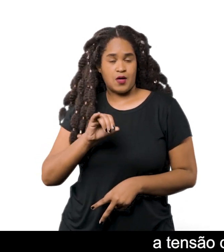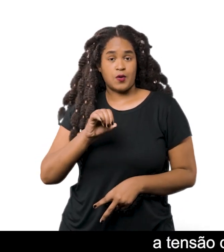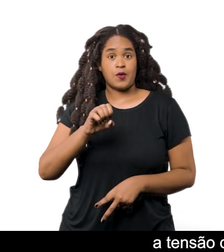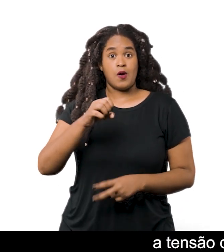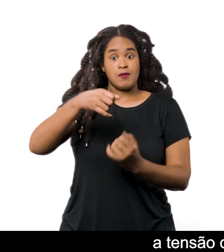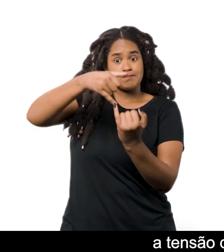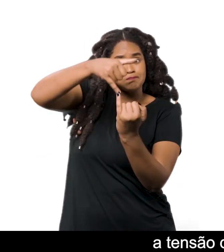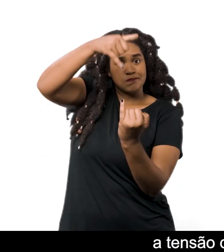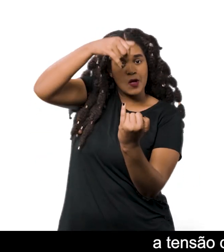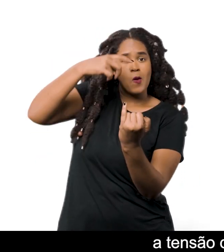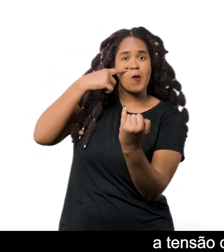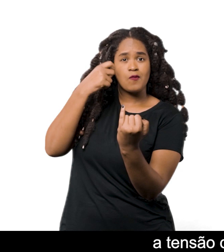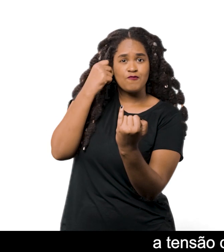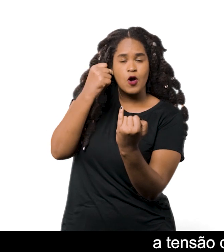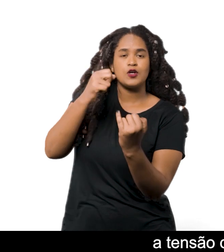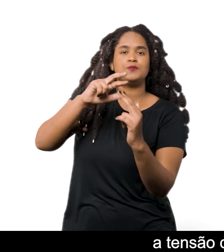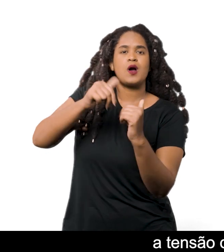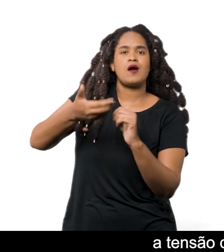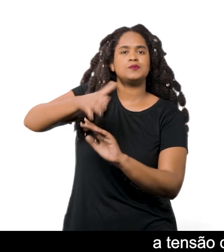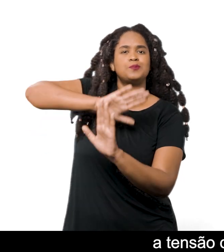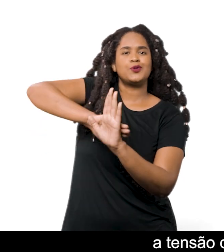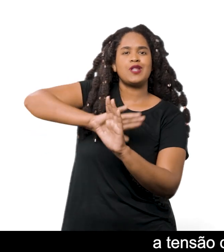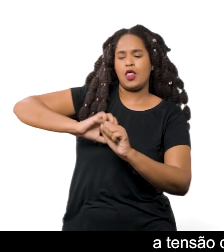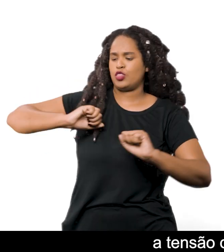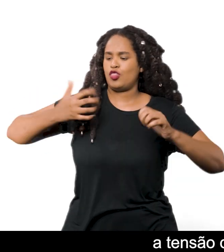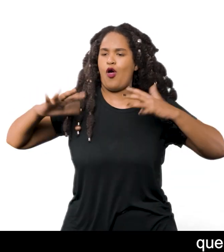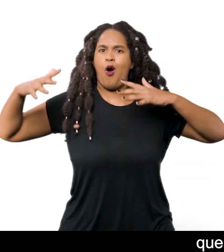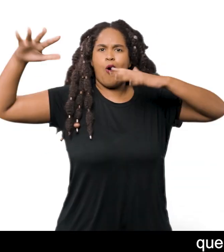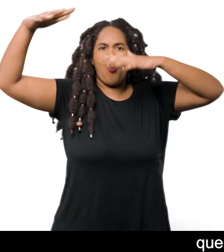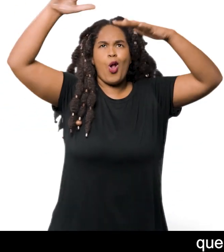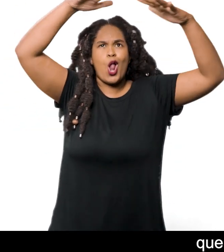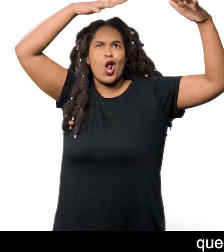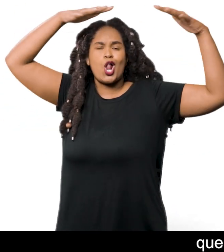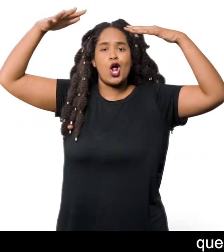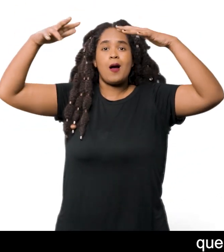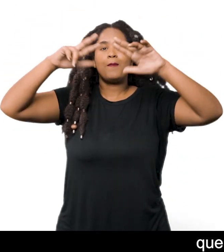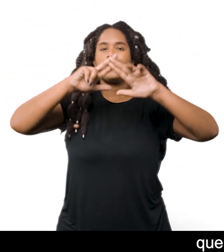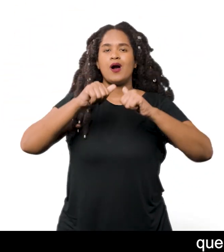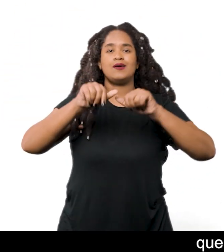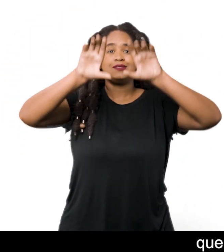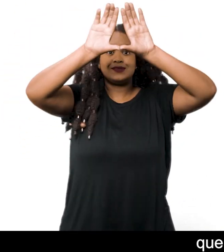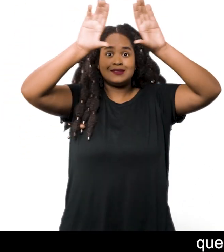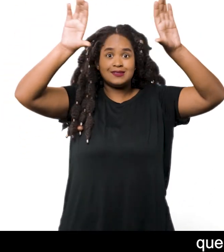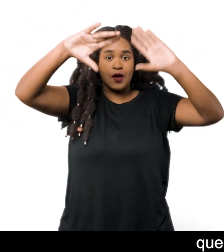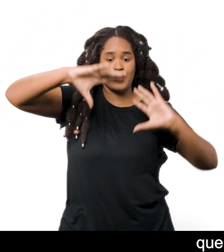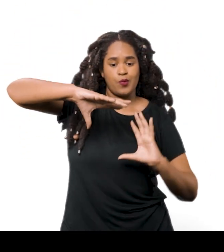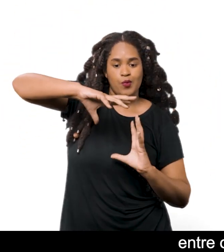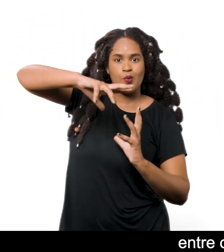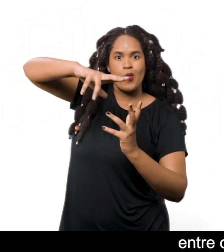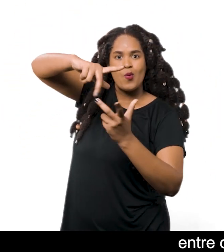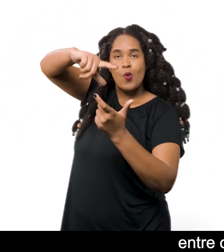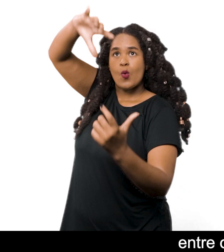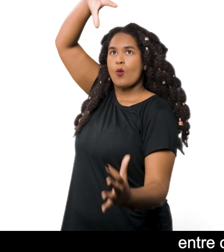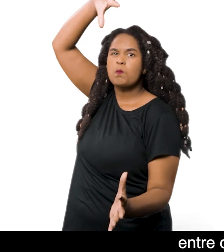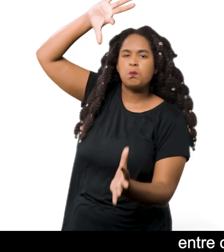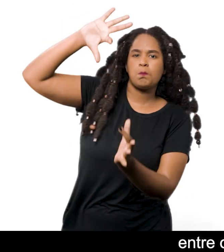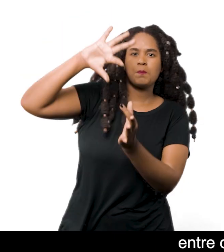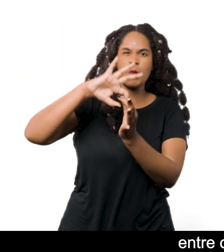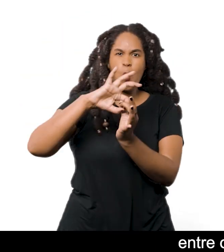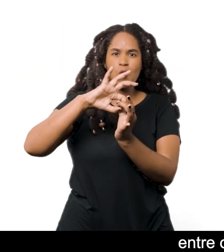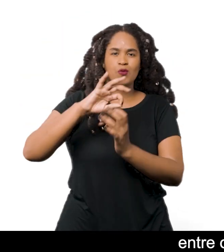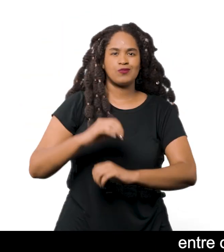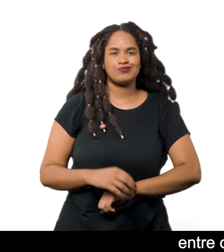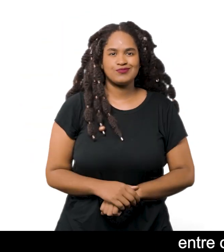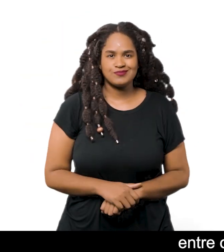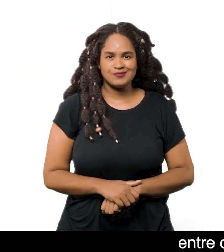tensão que sustenta os fios é simbolizada pelo trovão Que por sua vez estabelece uma conexão entre o mundo celeste